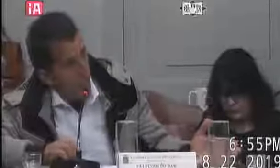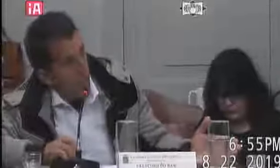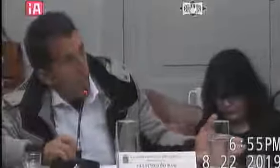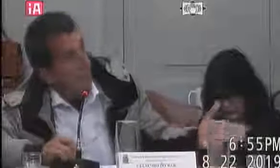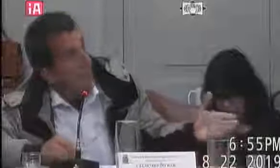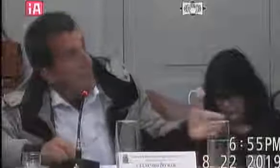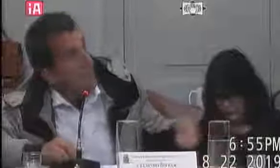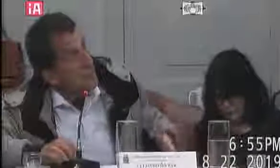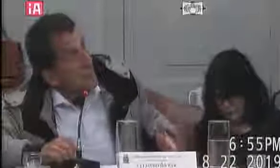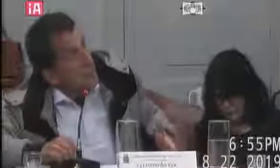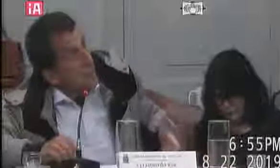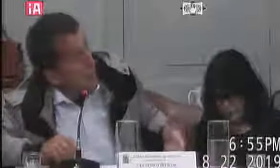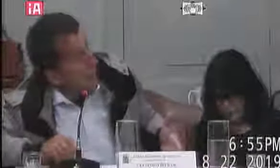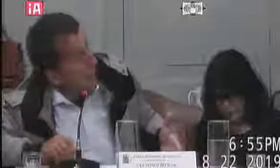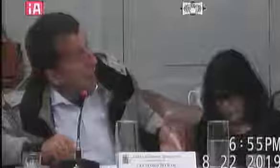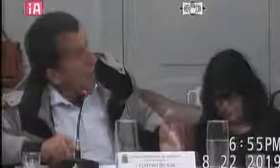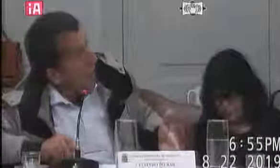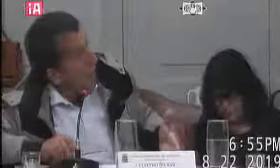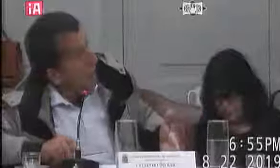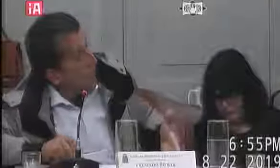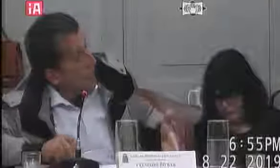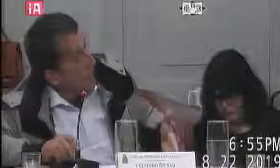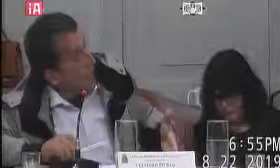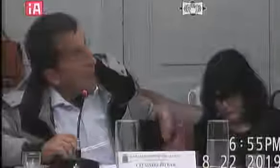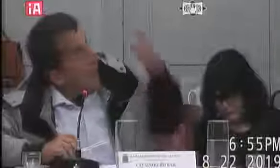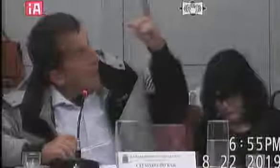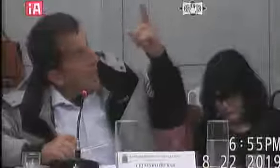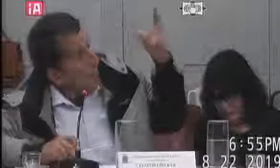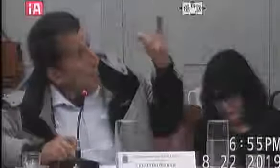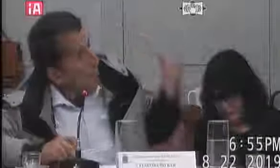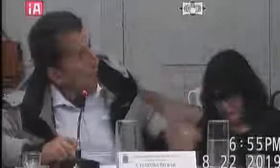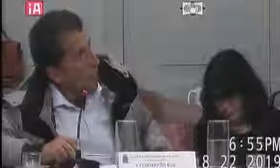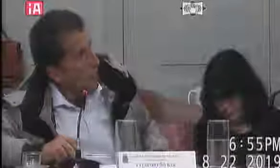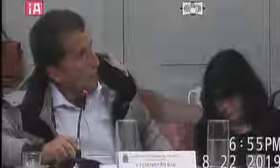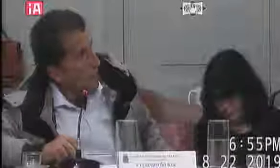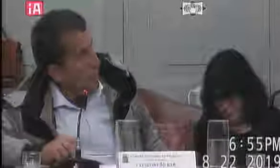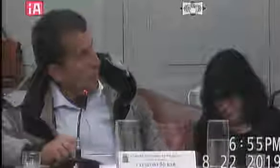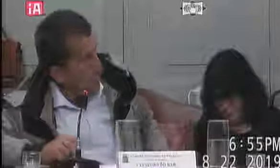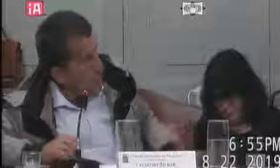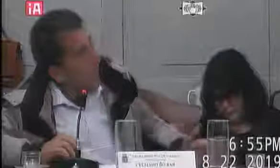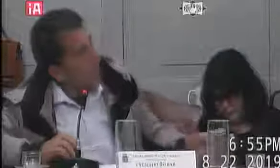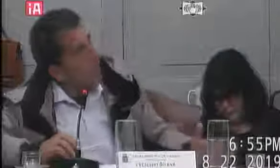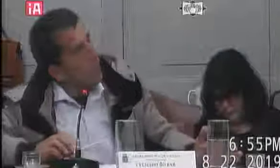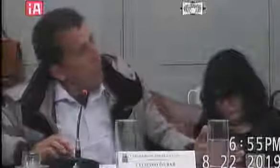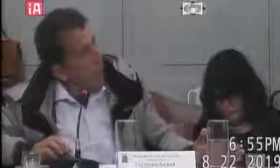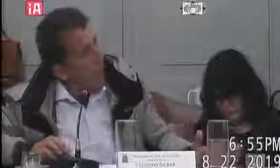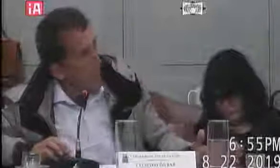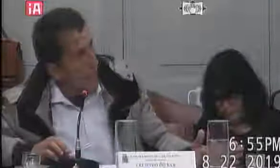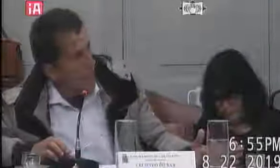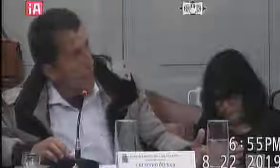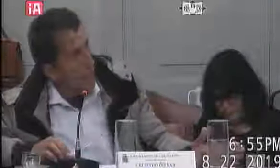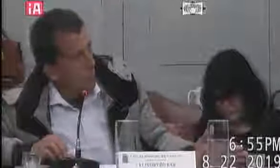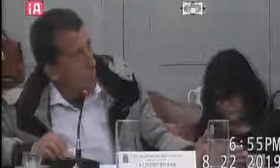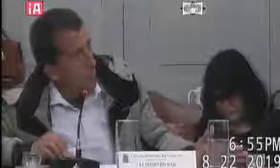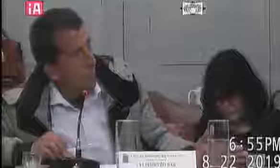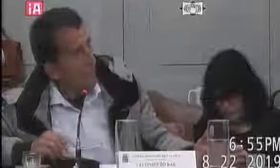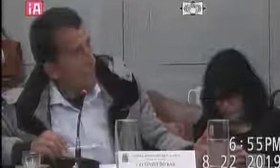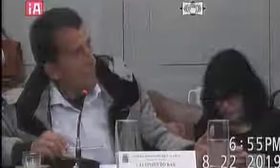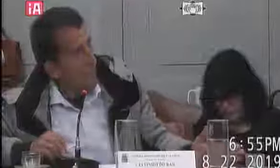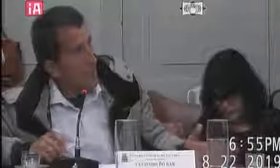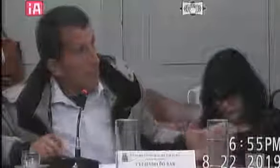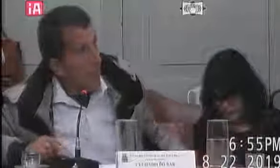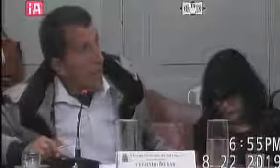frente eu queria que seria a laje no Colégio da Passagem foi uma obra entendeu boa